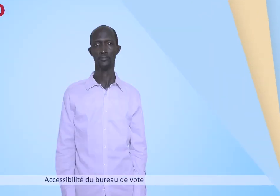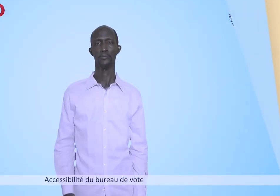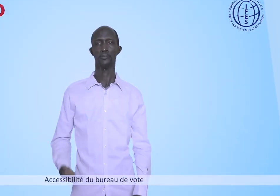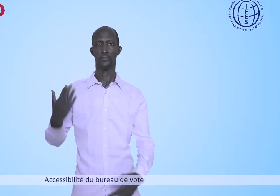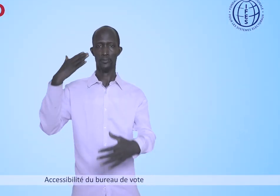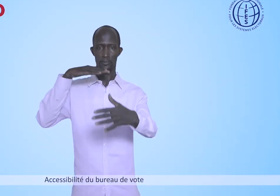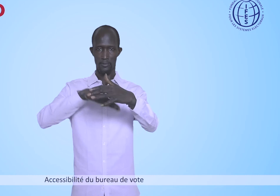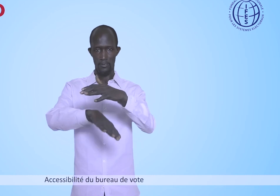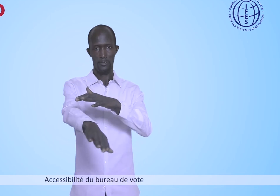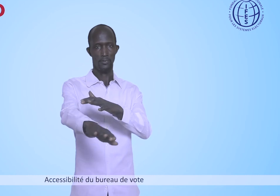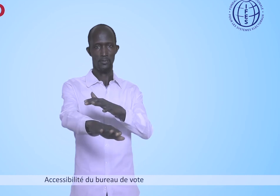Accessibilité du bureau de vote